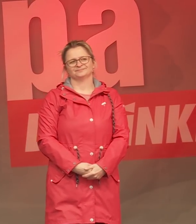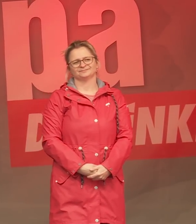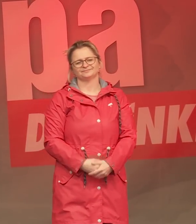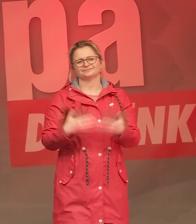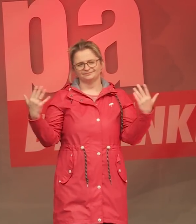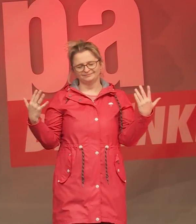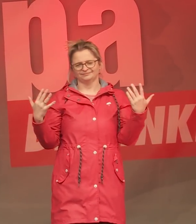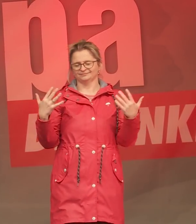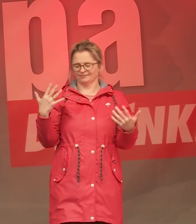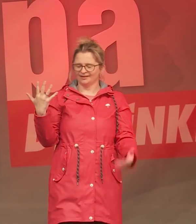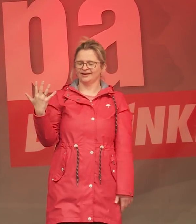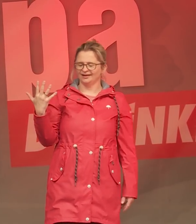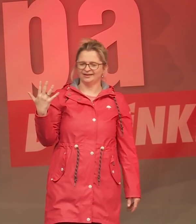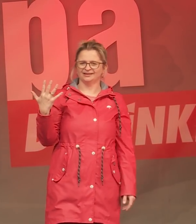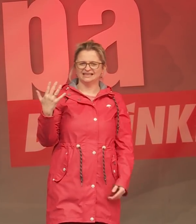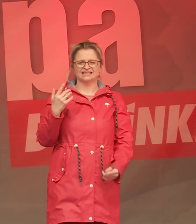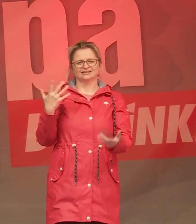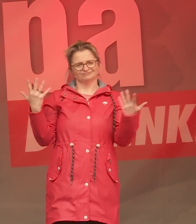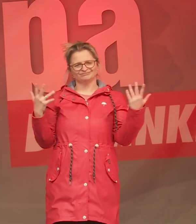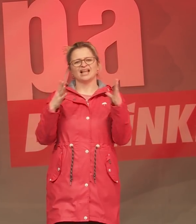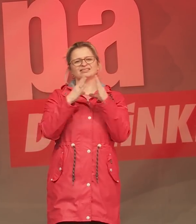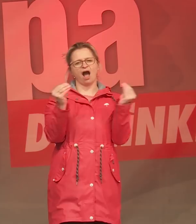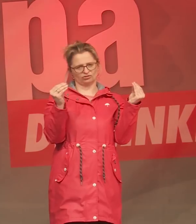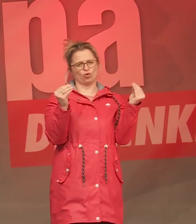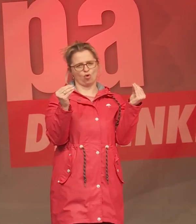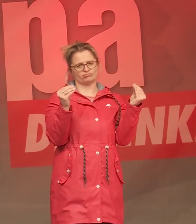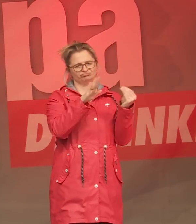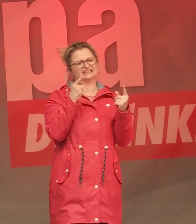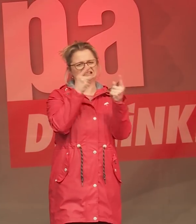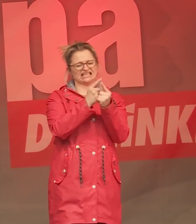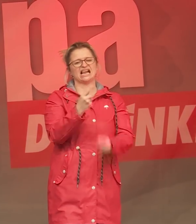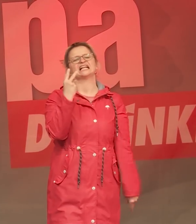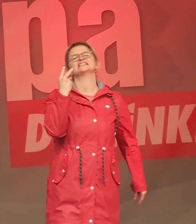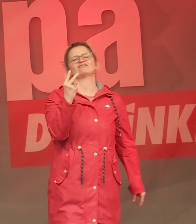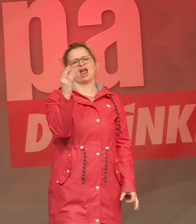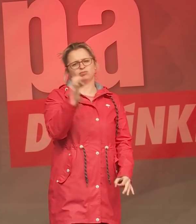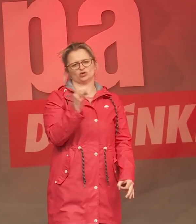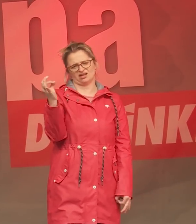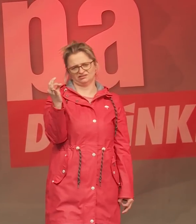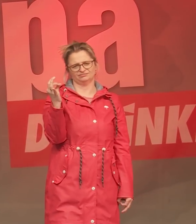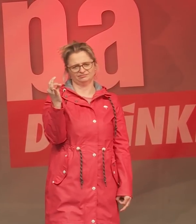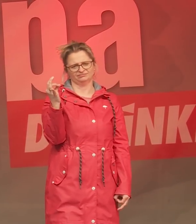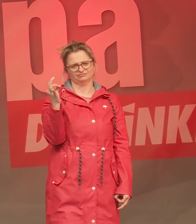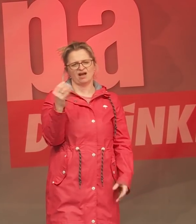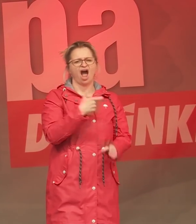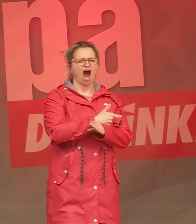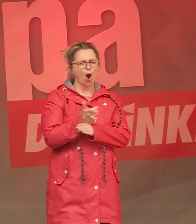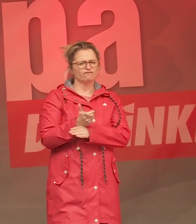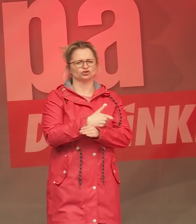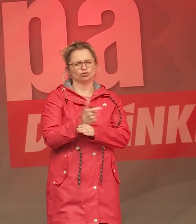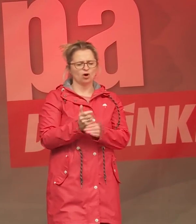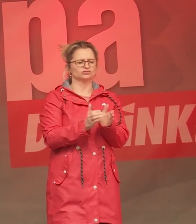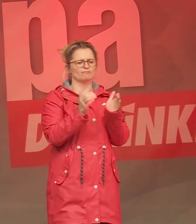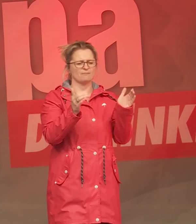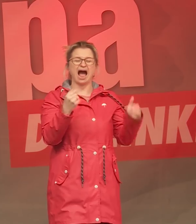2-Prozent-Ziel der NATO. Es wird aufgerüstet, was das Zeug hält. 1,8